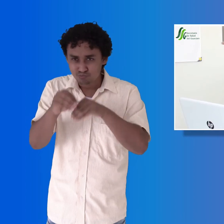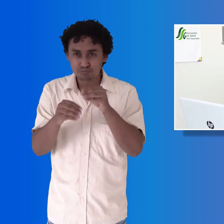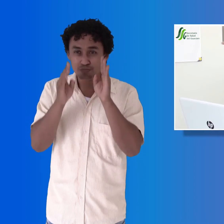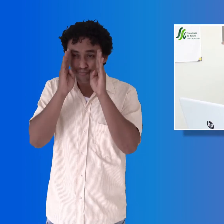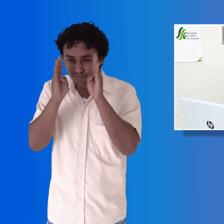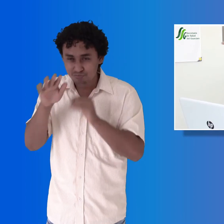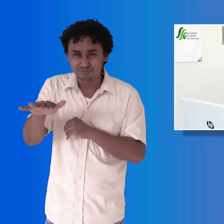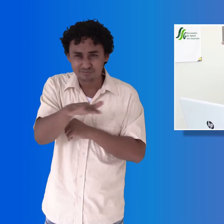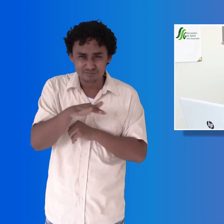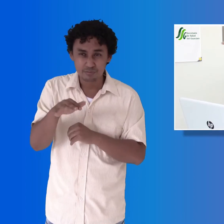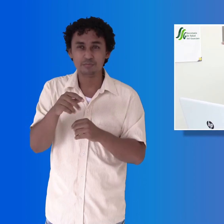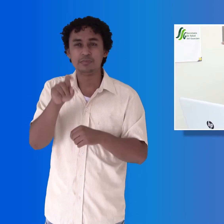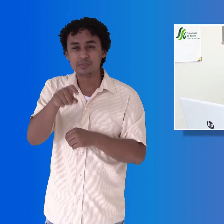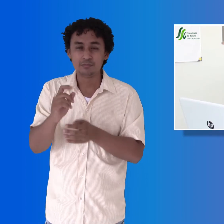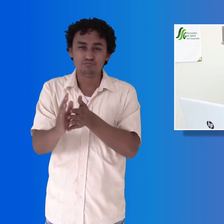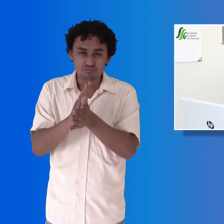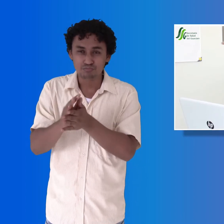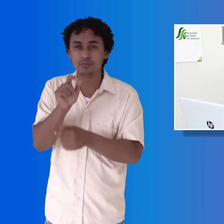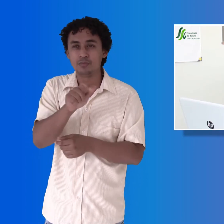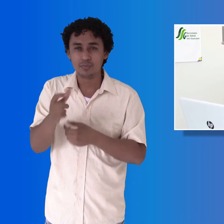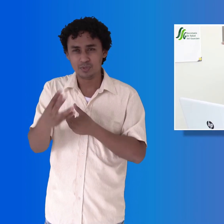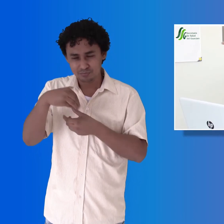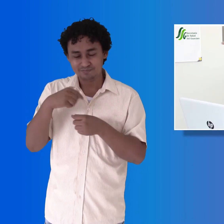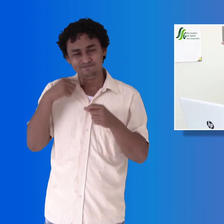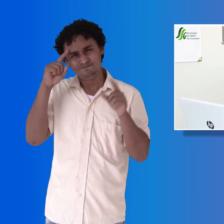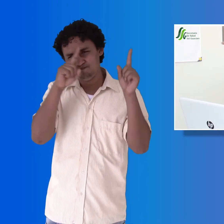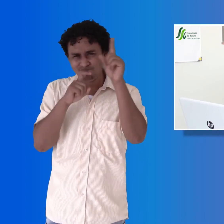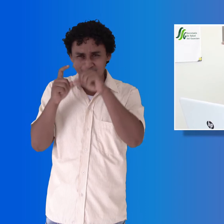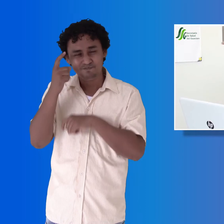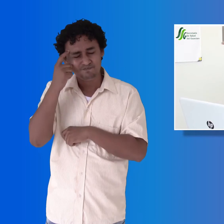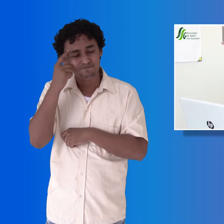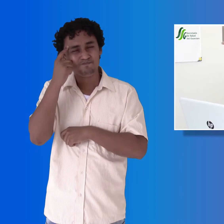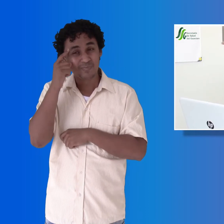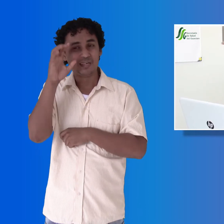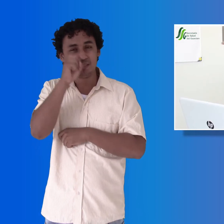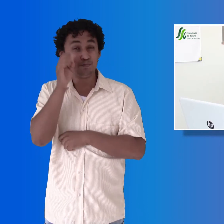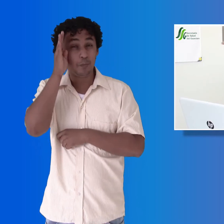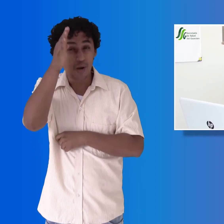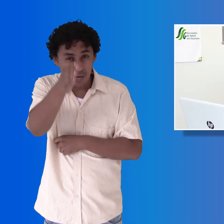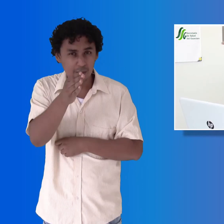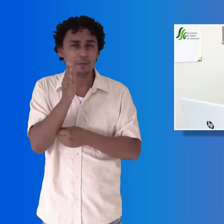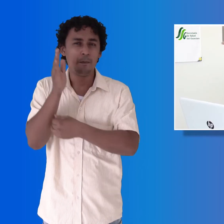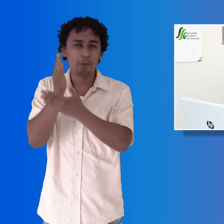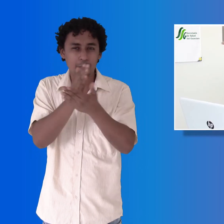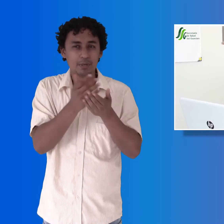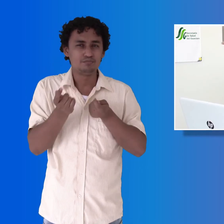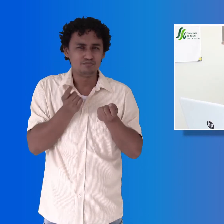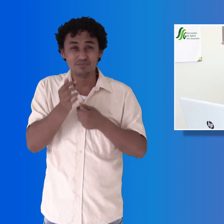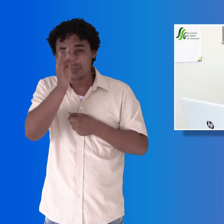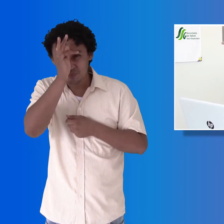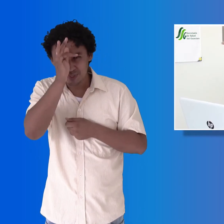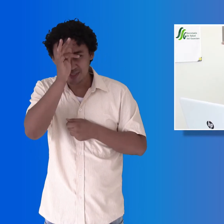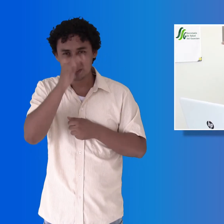Esa es la proyección que nosotros hicimos y de igual manera, pues es la proyección que el hospital tiene con su talento humano para